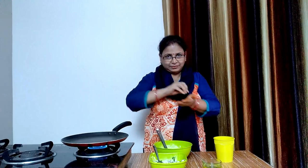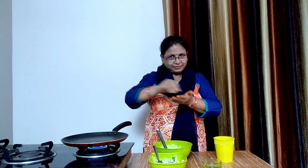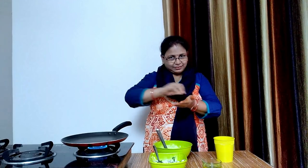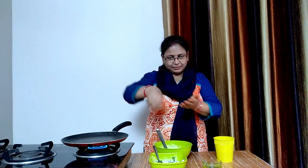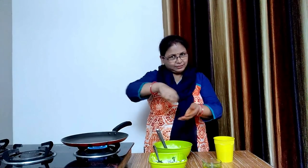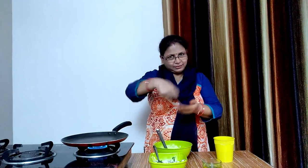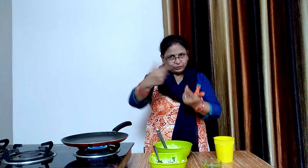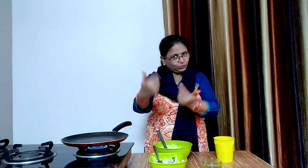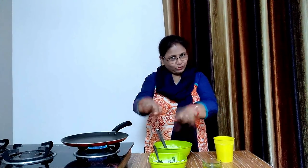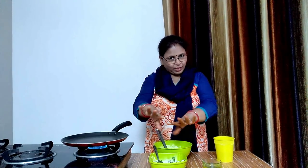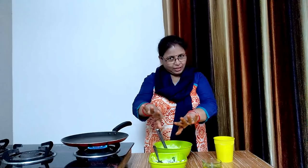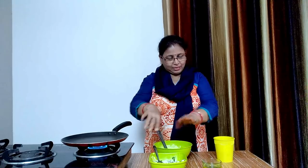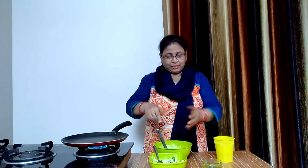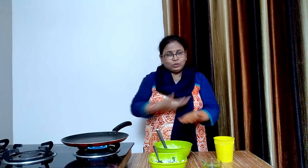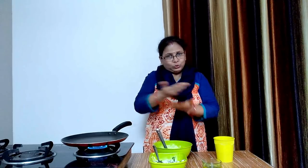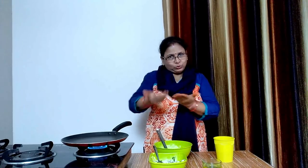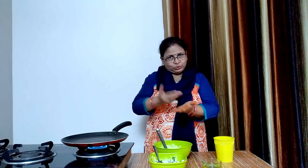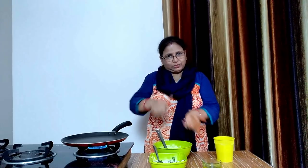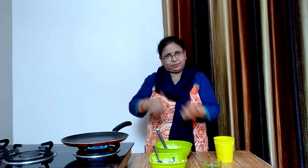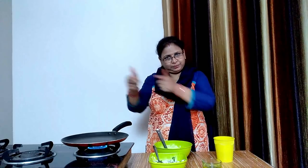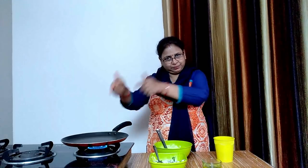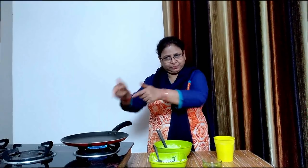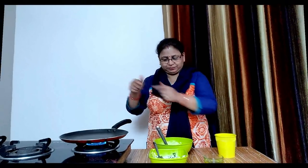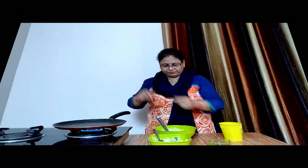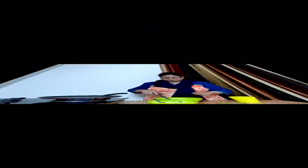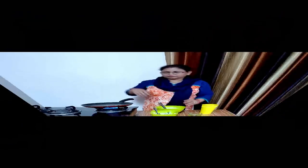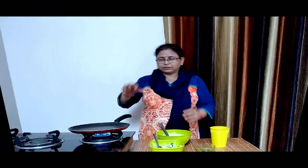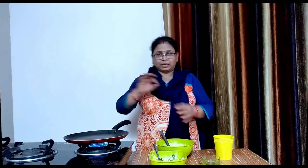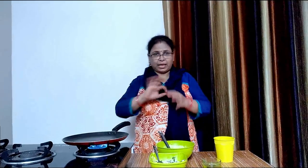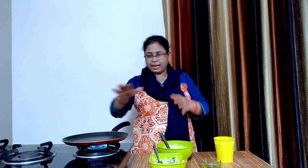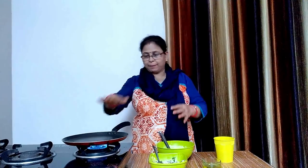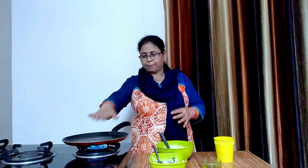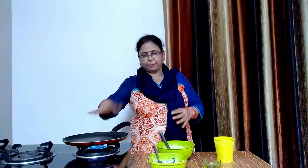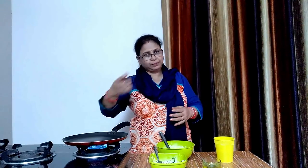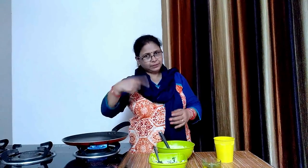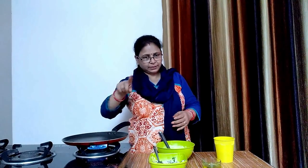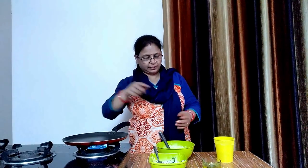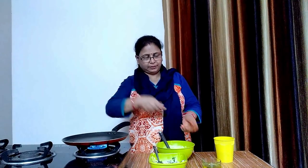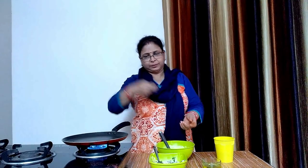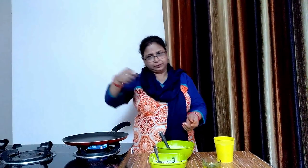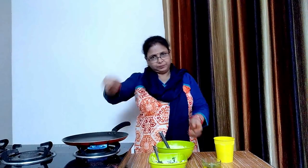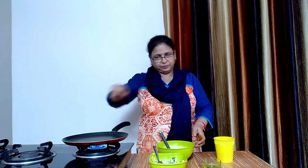फिलिंग तयार हो चुकी है अब शीला बनाएंगे उसके लिए तवे को गरम कर लेंगे